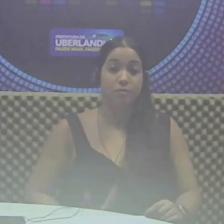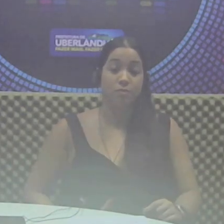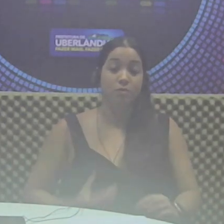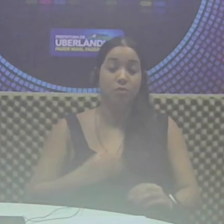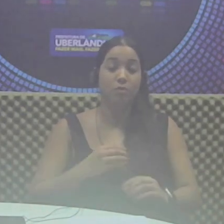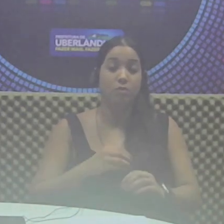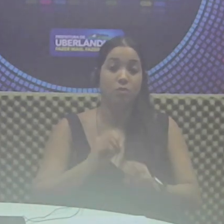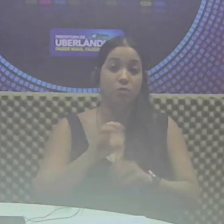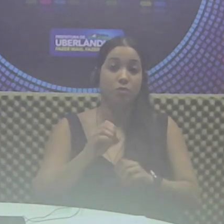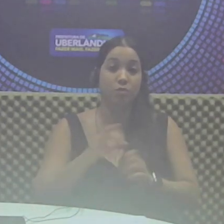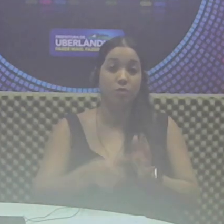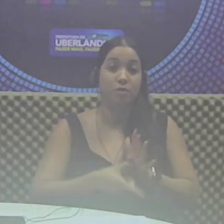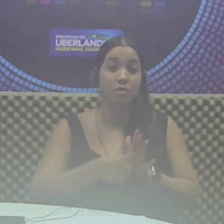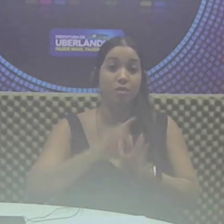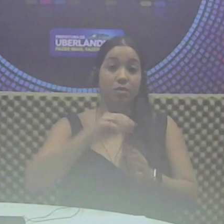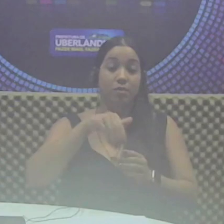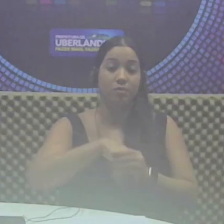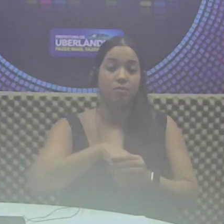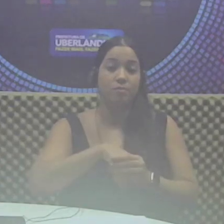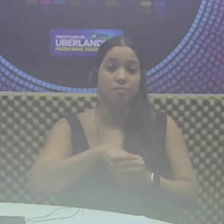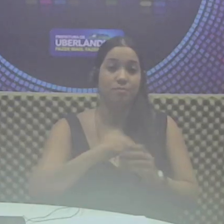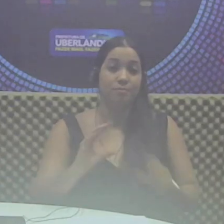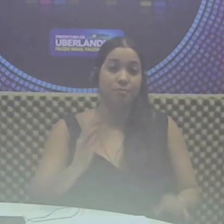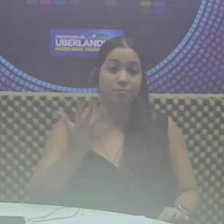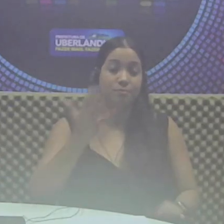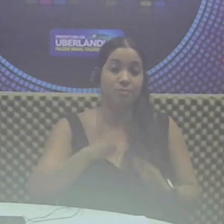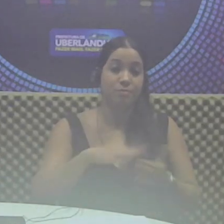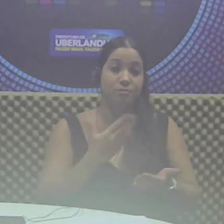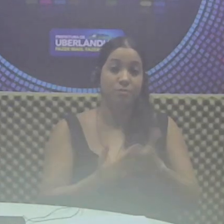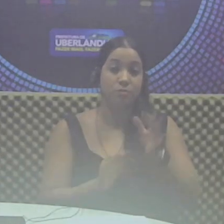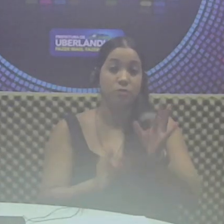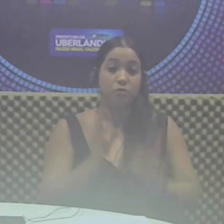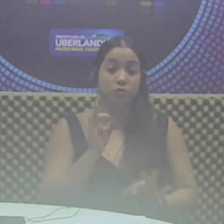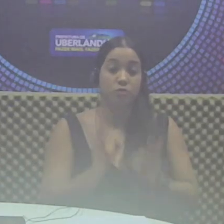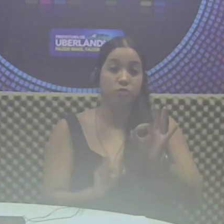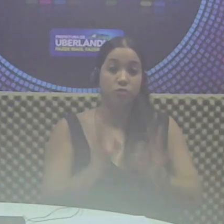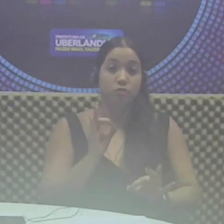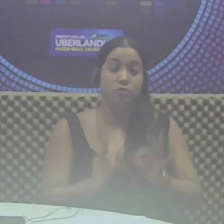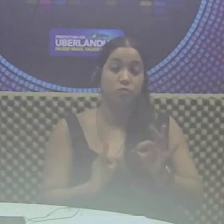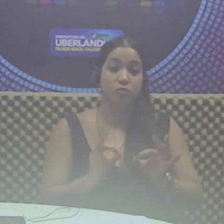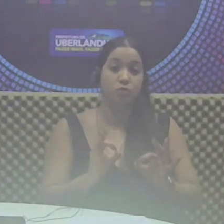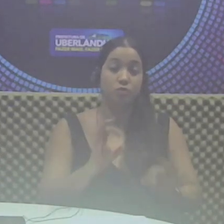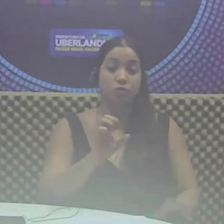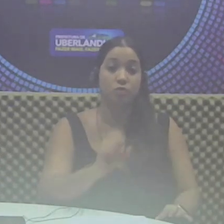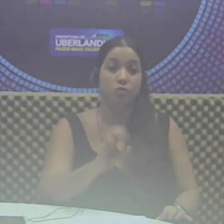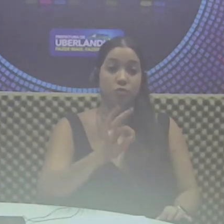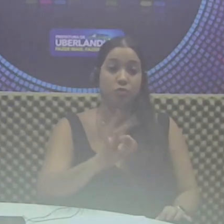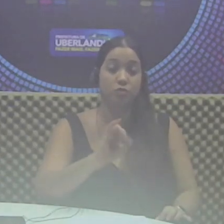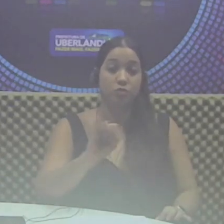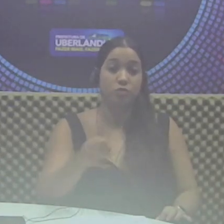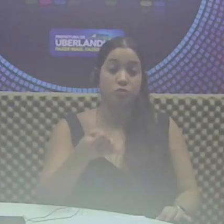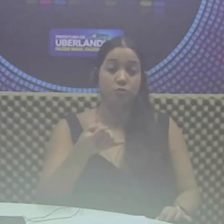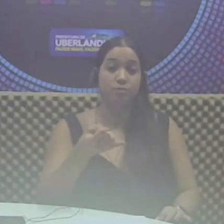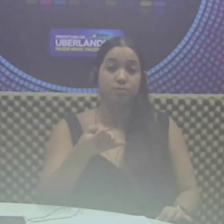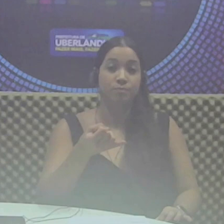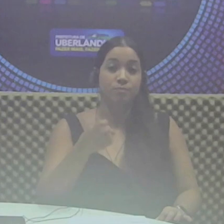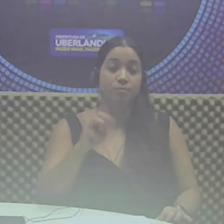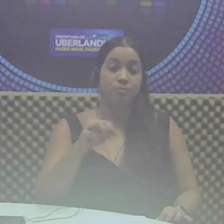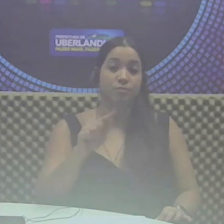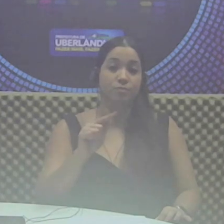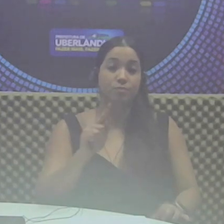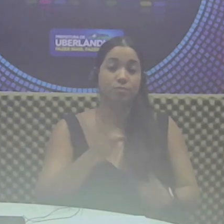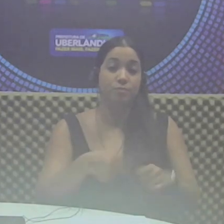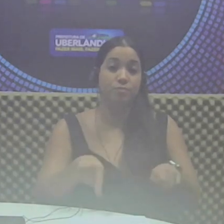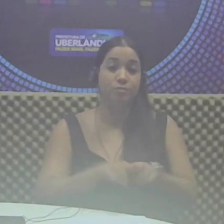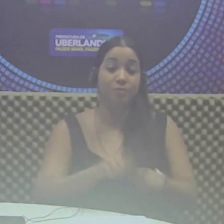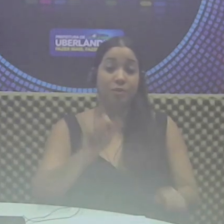projeto Antes do Voto. Realizado pela Escola Jurídica Eleitoral do Tribunal Regional Eleitoral de Minas Gerais, em parceria com a